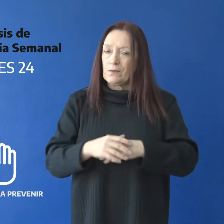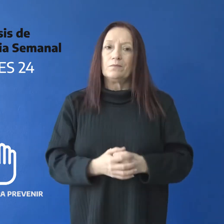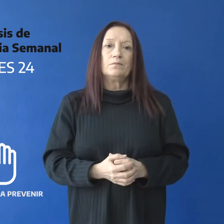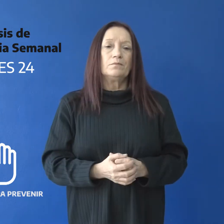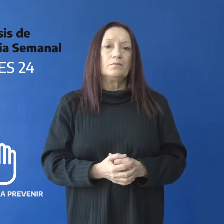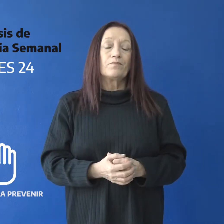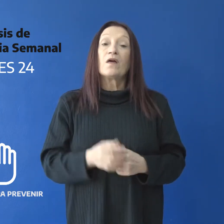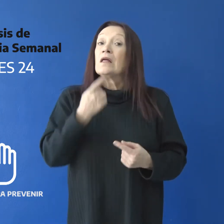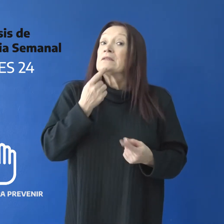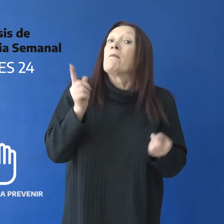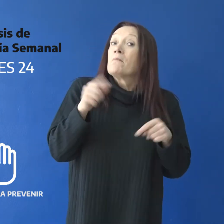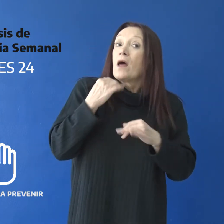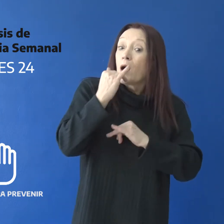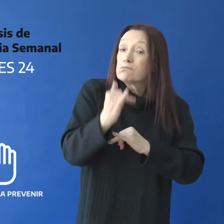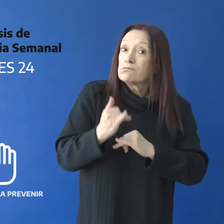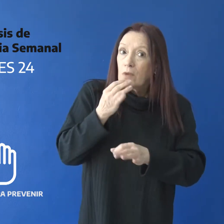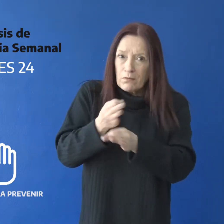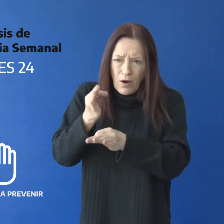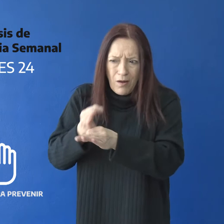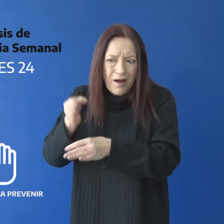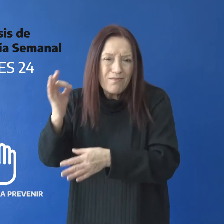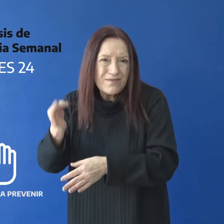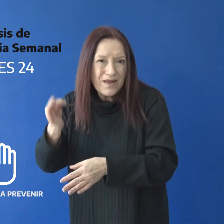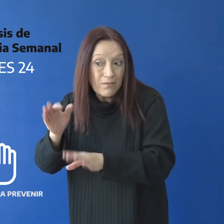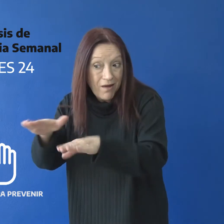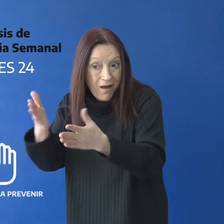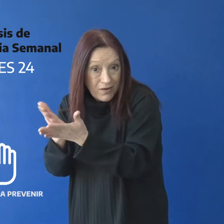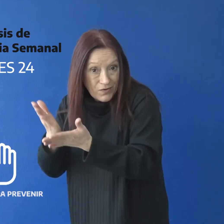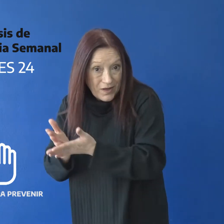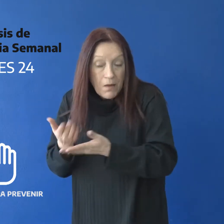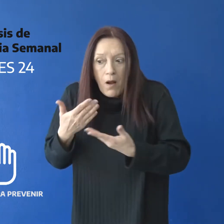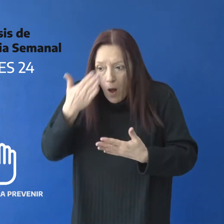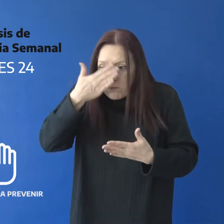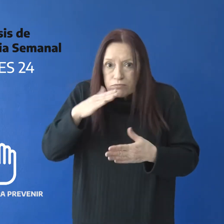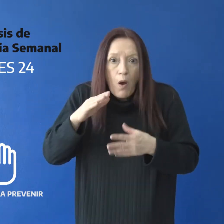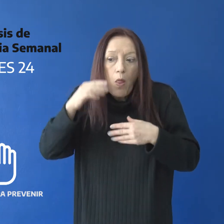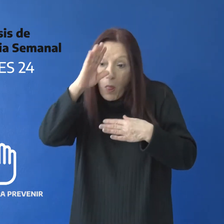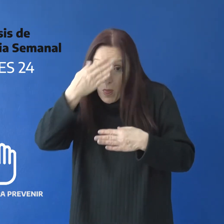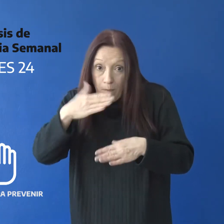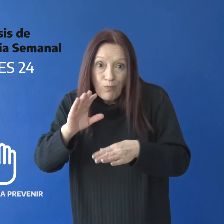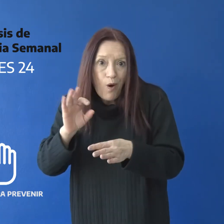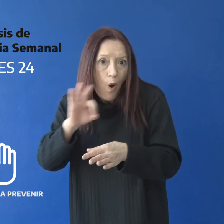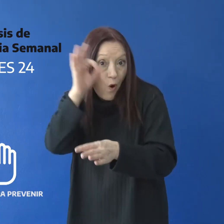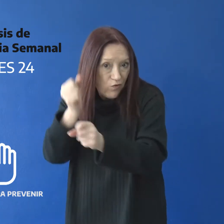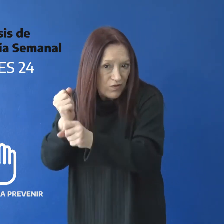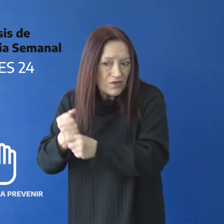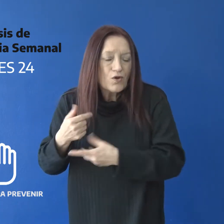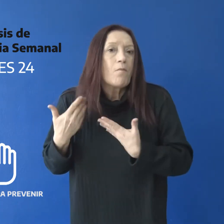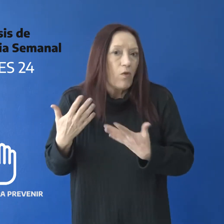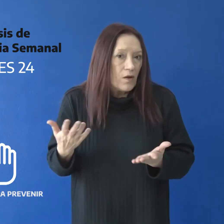En cuanto a la capacitación de los estudiantes seleccionados para desempeñar estas tareas, estará a